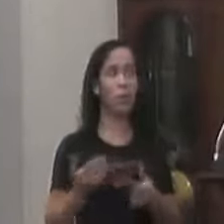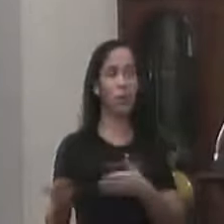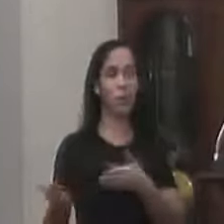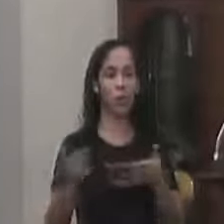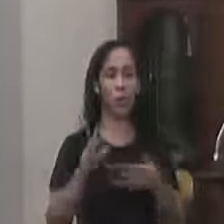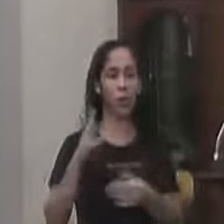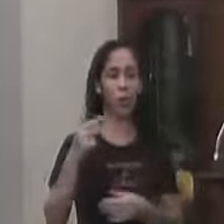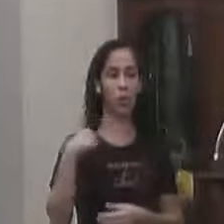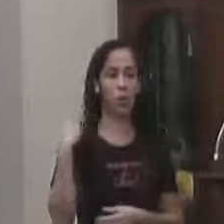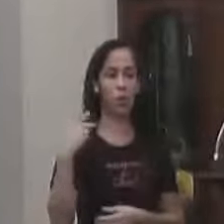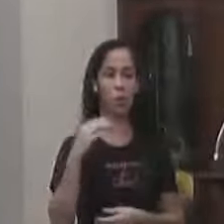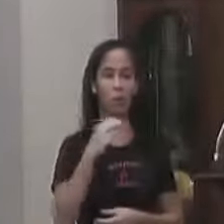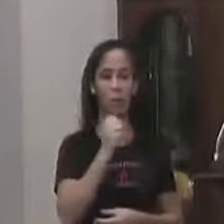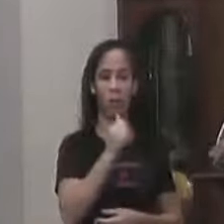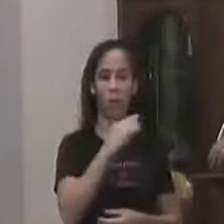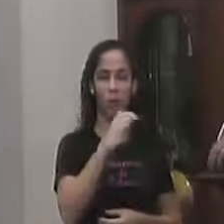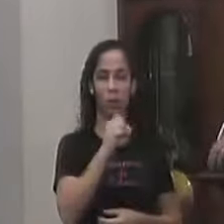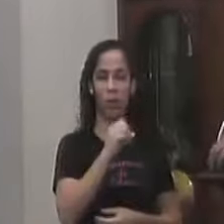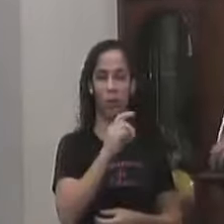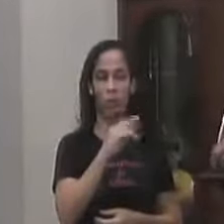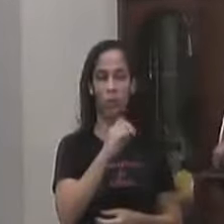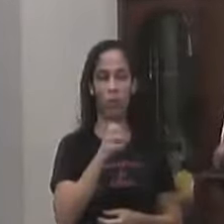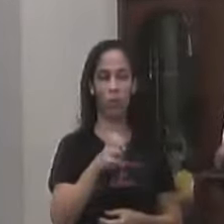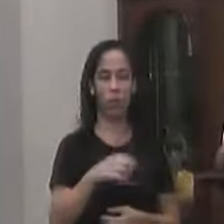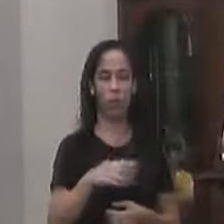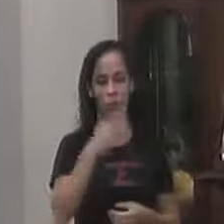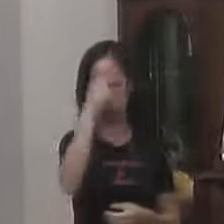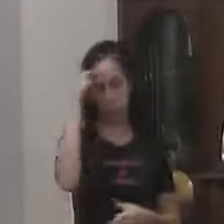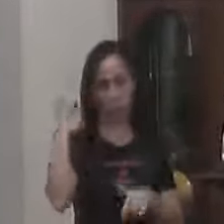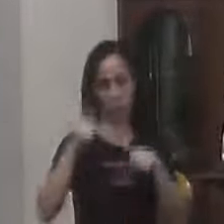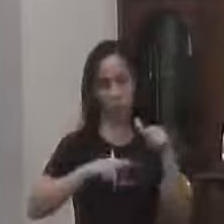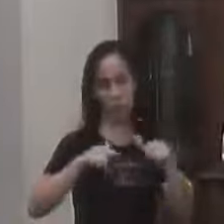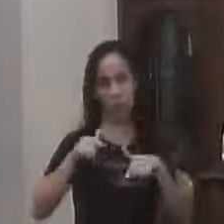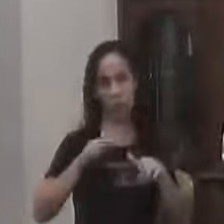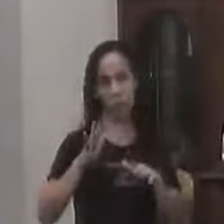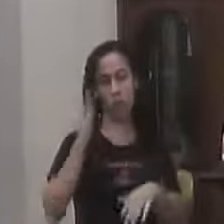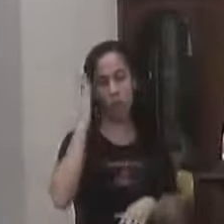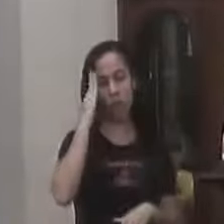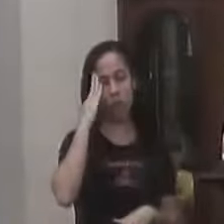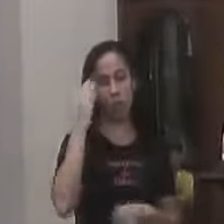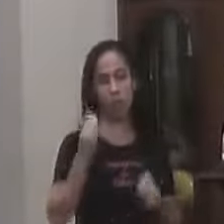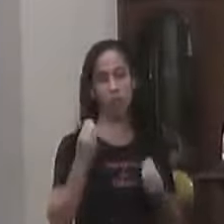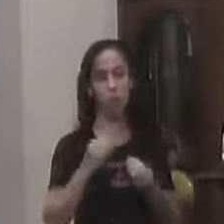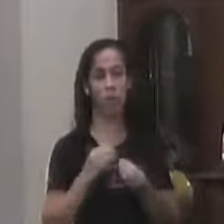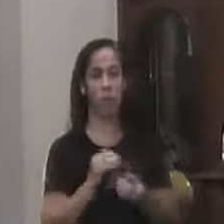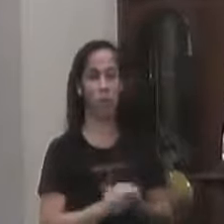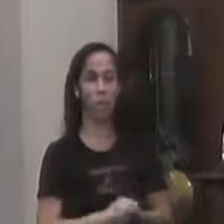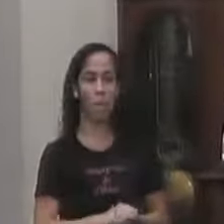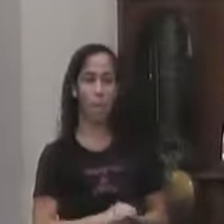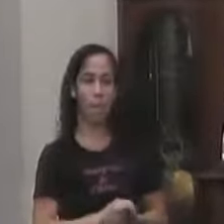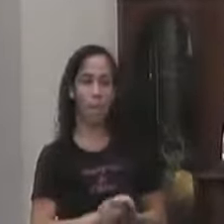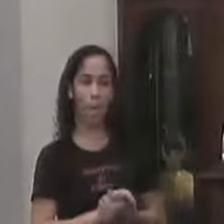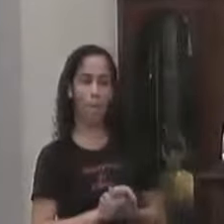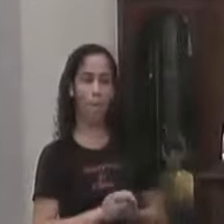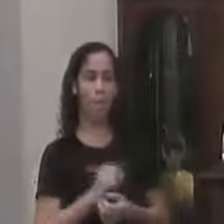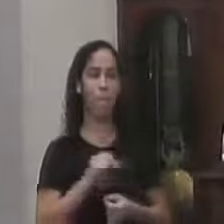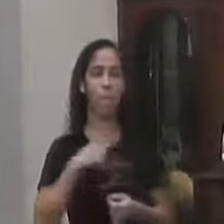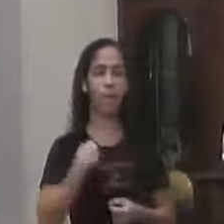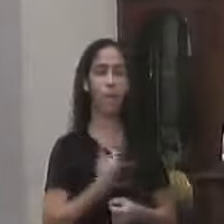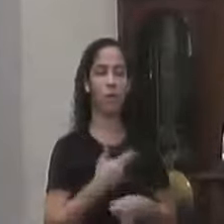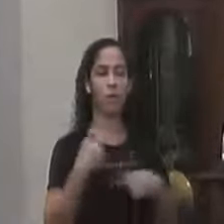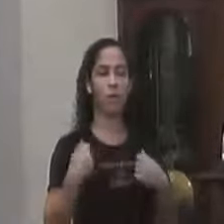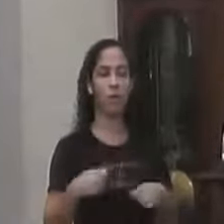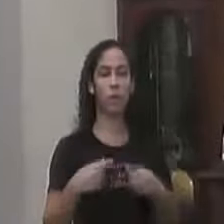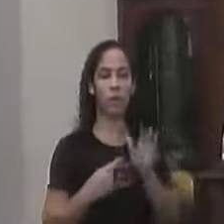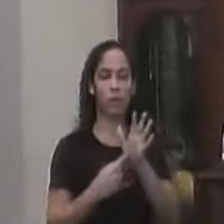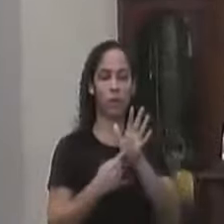vereadores Todos os assessores E funcionários da casa Que sabem Que essa casa Hoje tomou Um rumo diferente Que a gente precisa